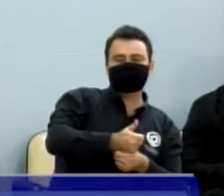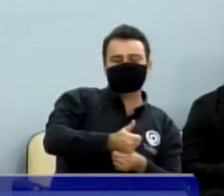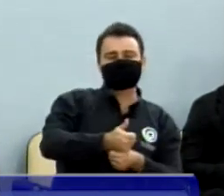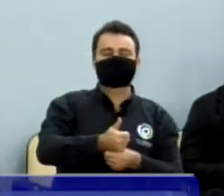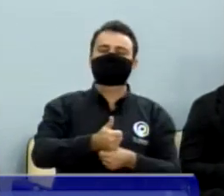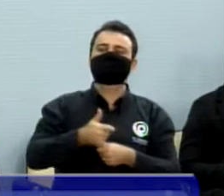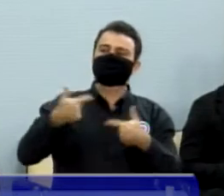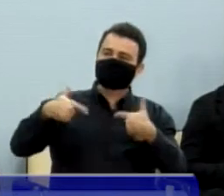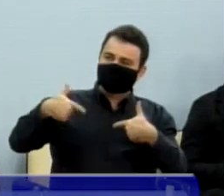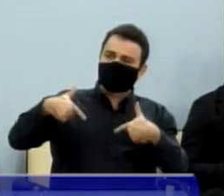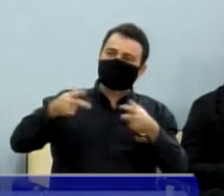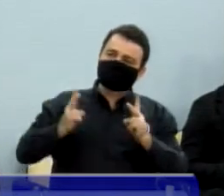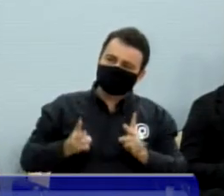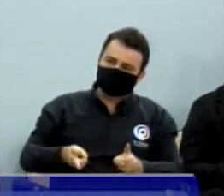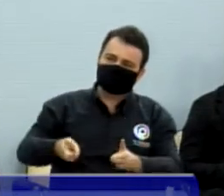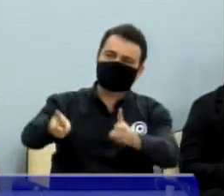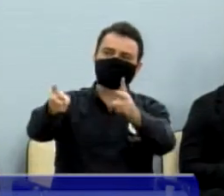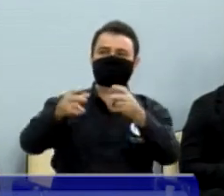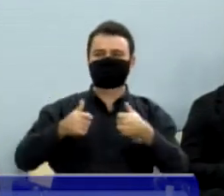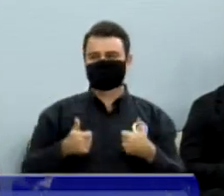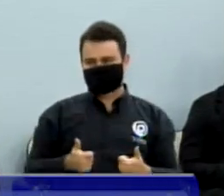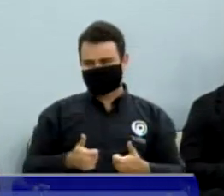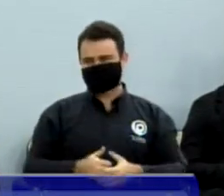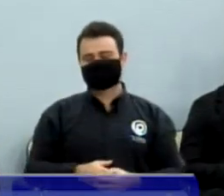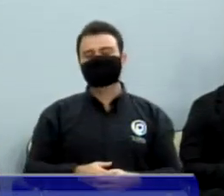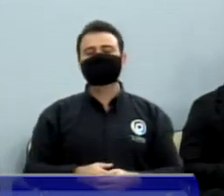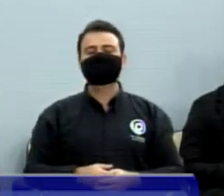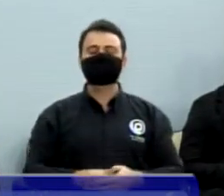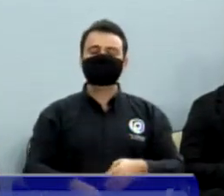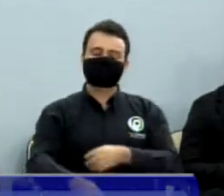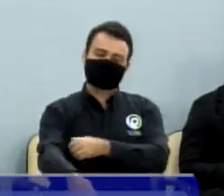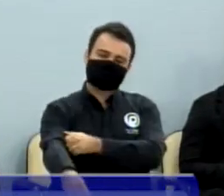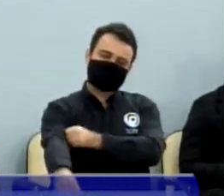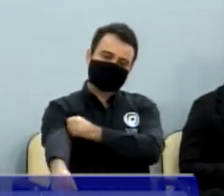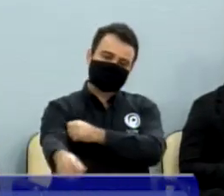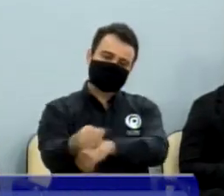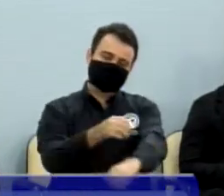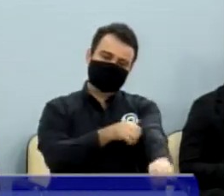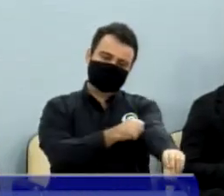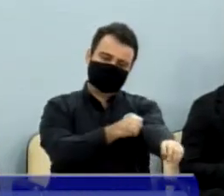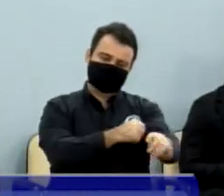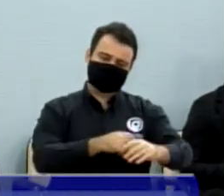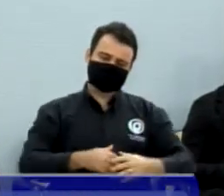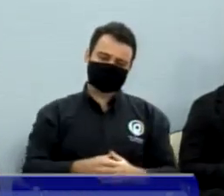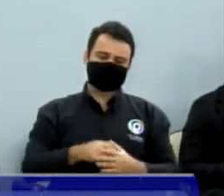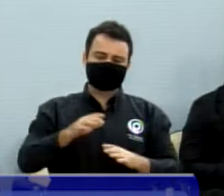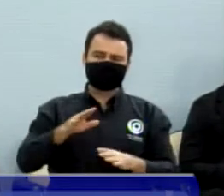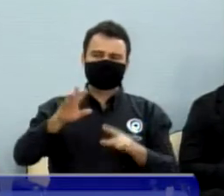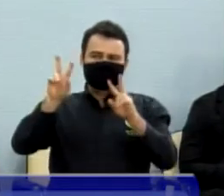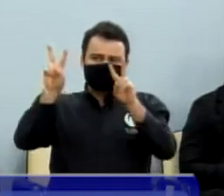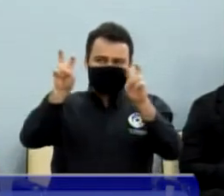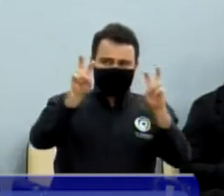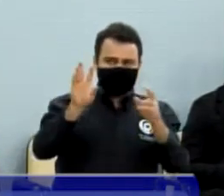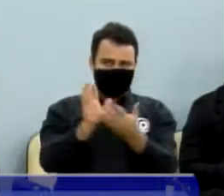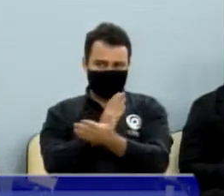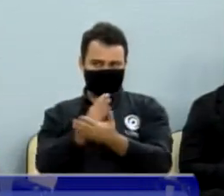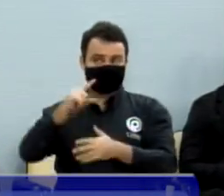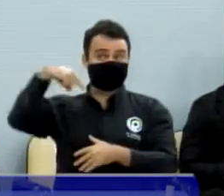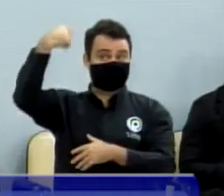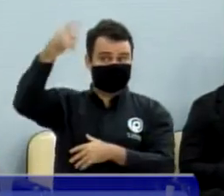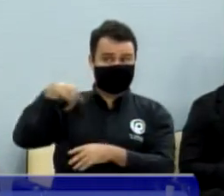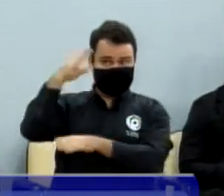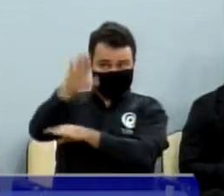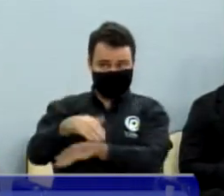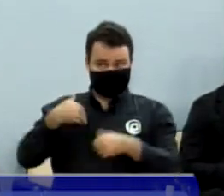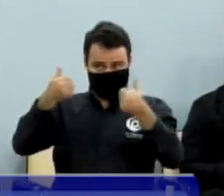esse belo trabalho executado pelo Luiz Gomes. Bom, eu ia falar de um outro assunto, mas vou deixar para a tarde. Eu vou começar falando